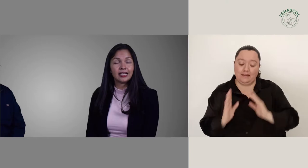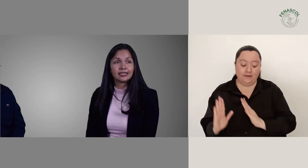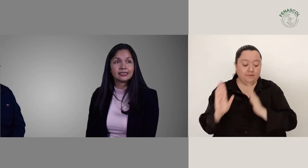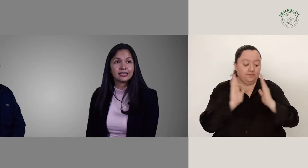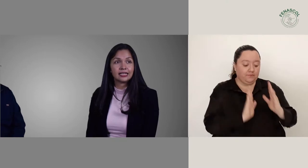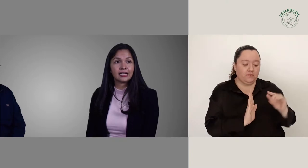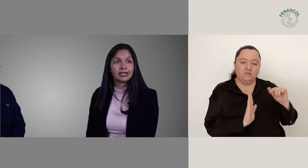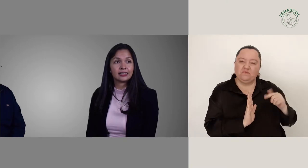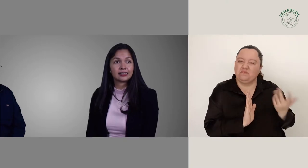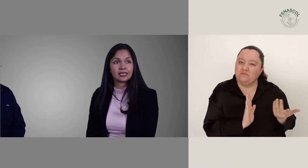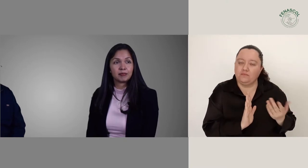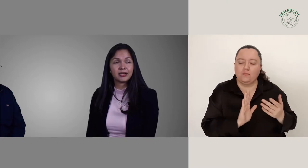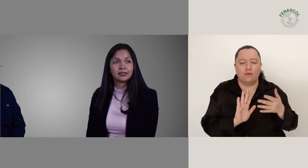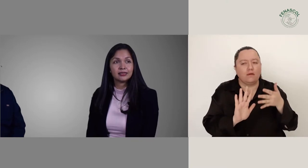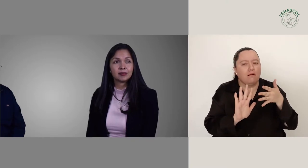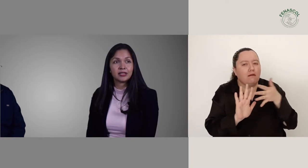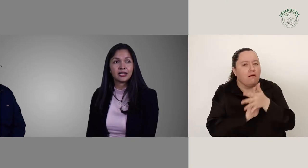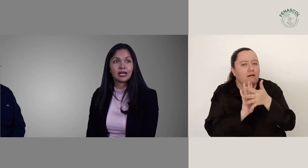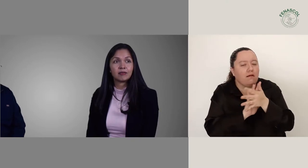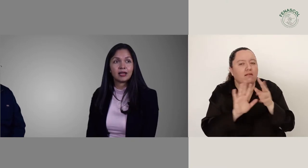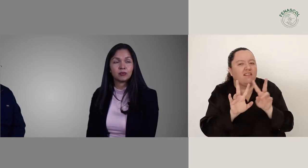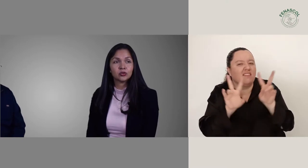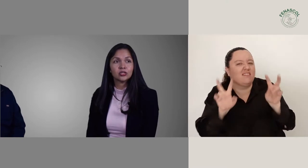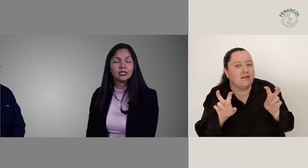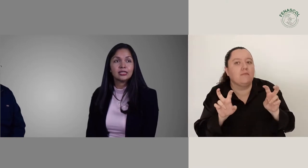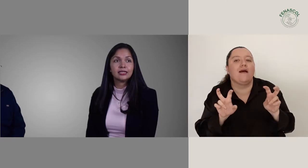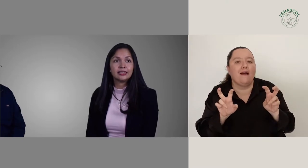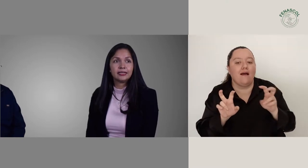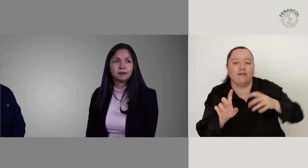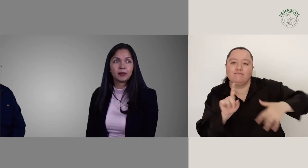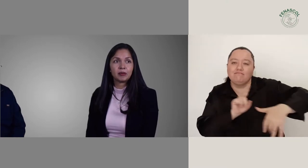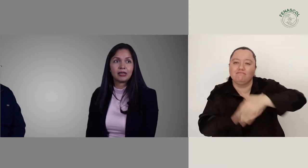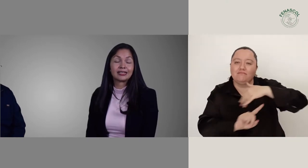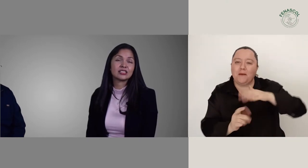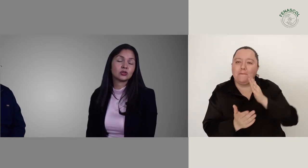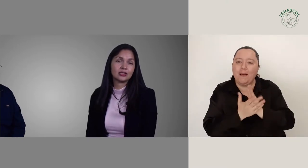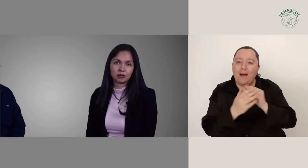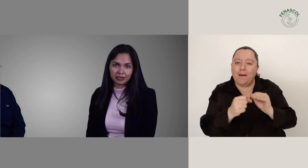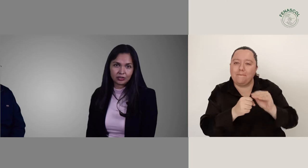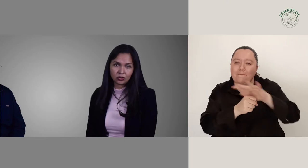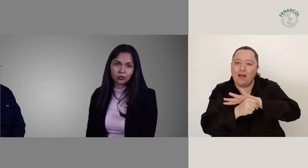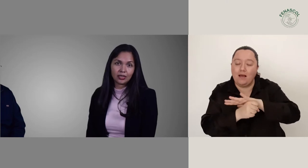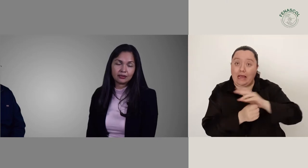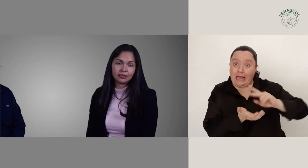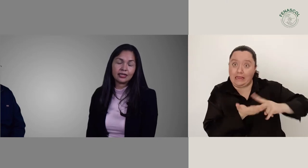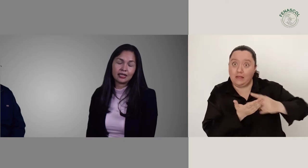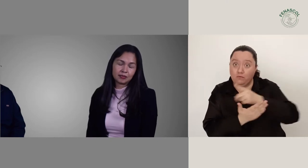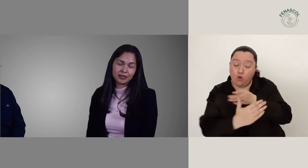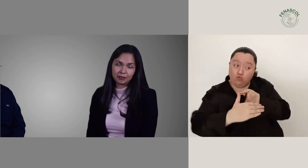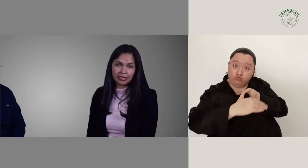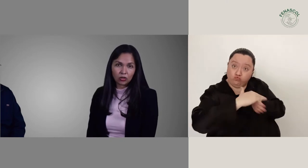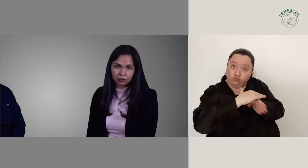tercera parte también hablamos del acceso a interpretación durante la epidemia del COVID.